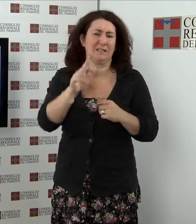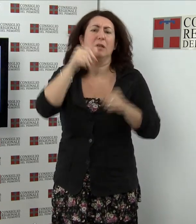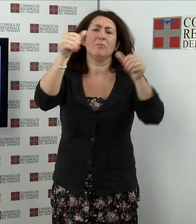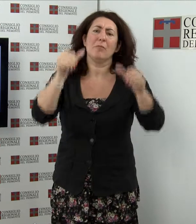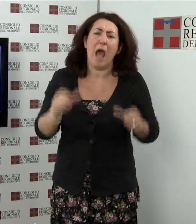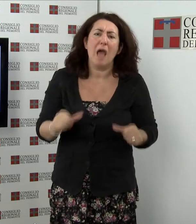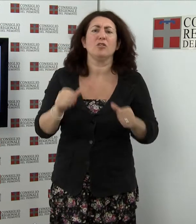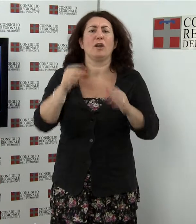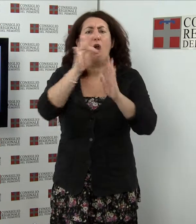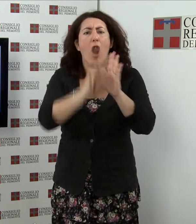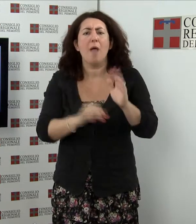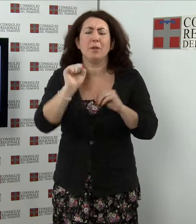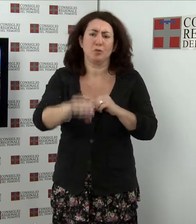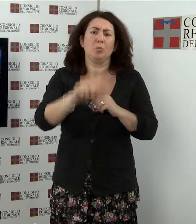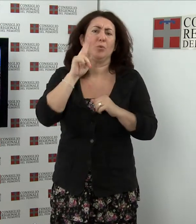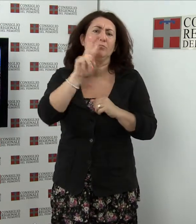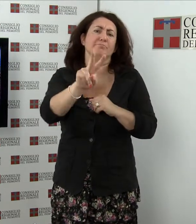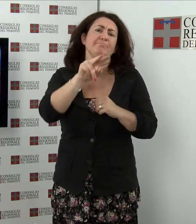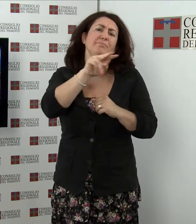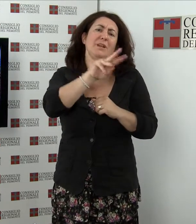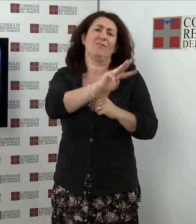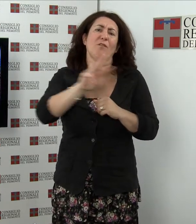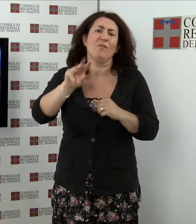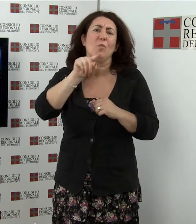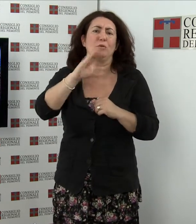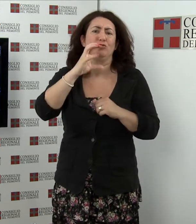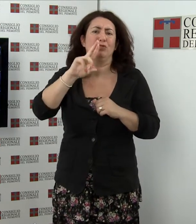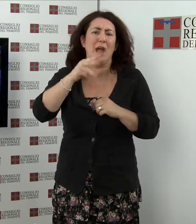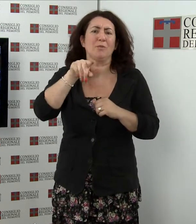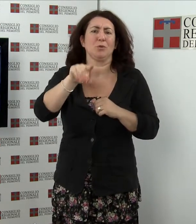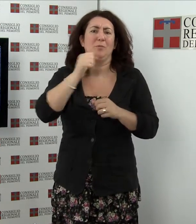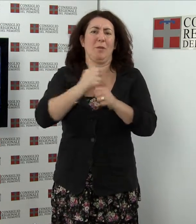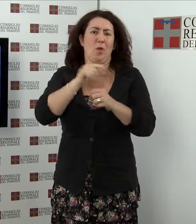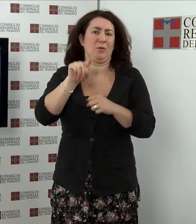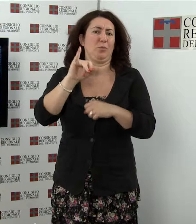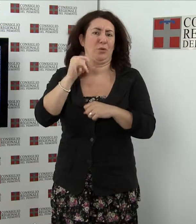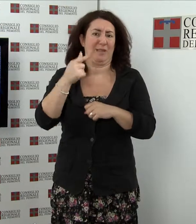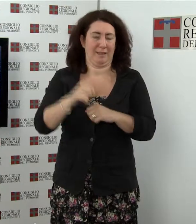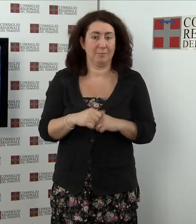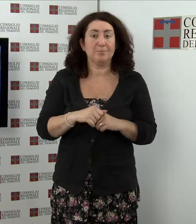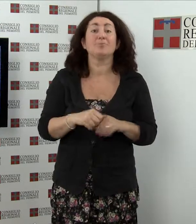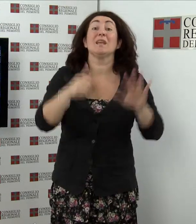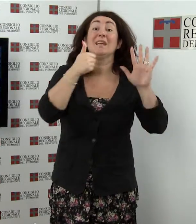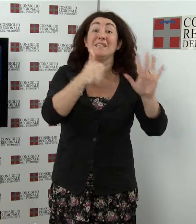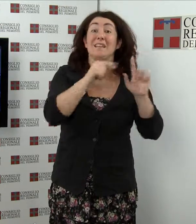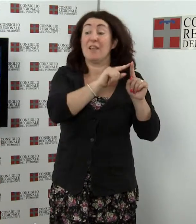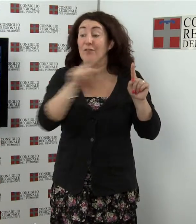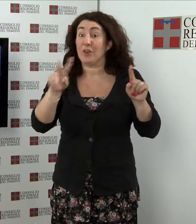.piemonte.it. Maggio dei libri Dal 6 al 21 maggio ritorna l'iniziativa per riscoprire il